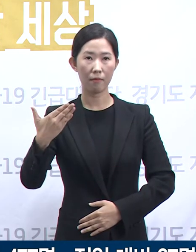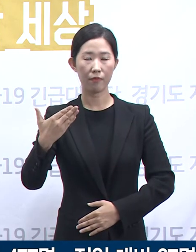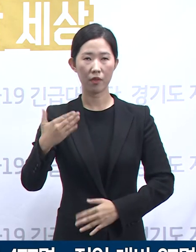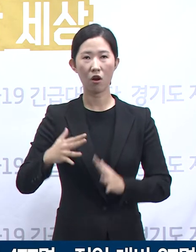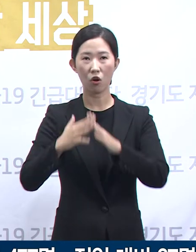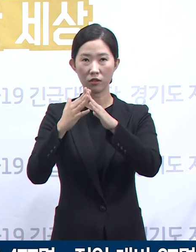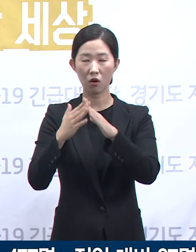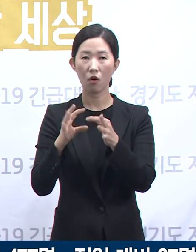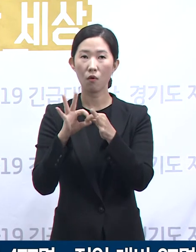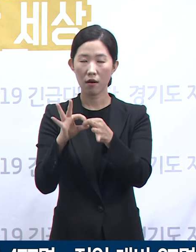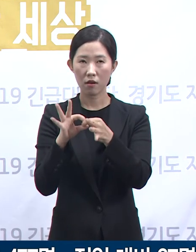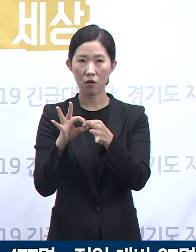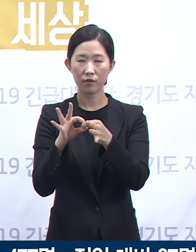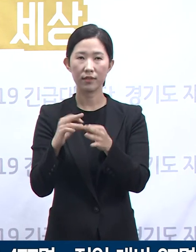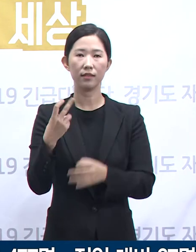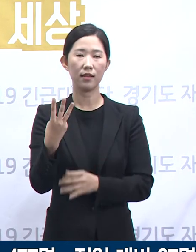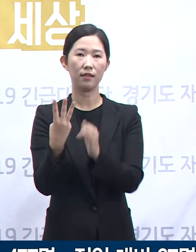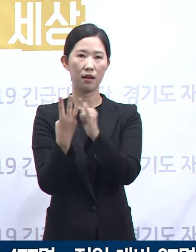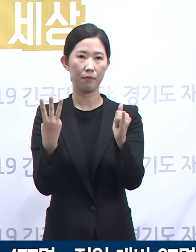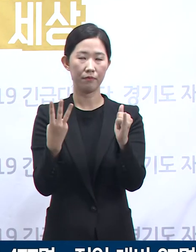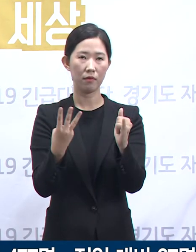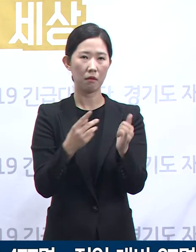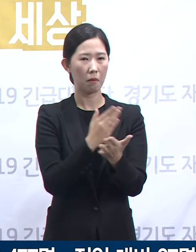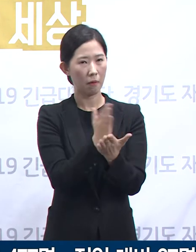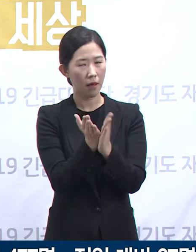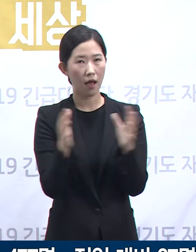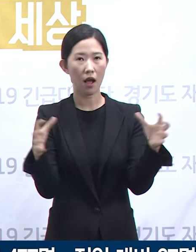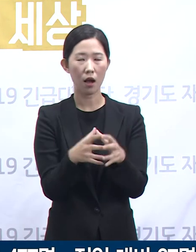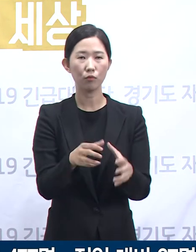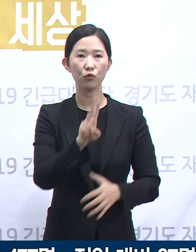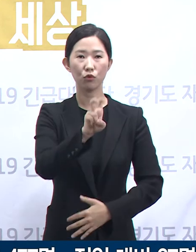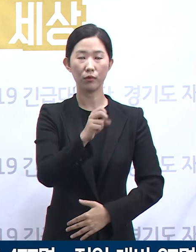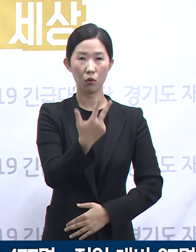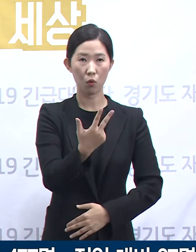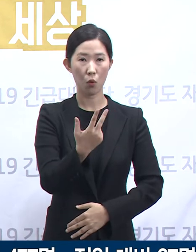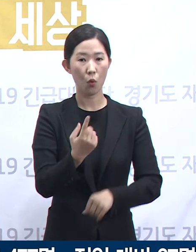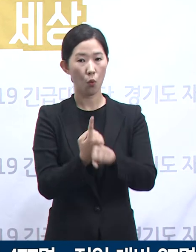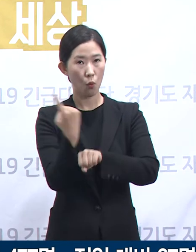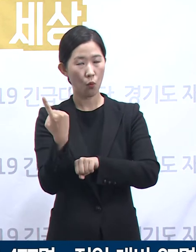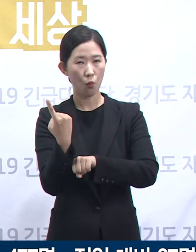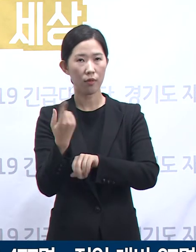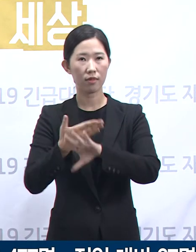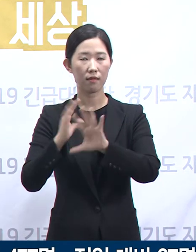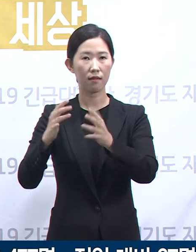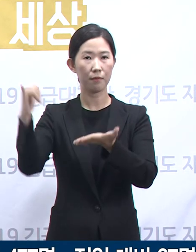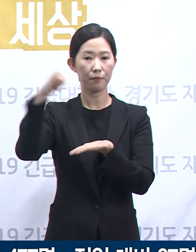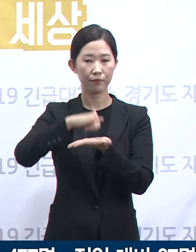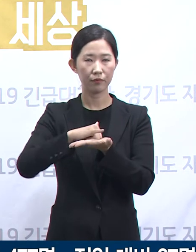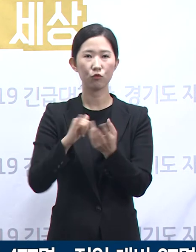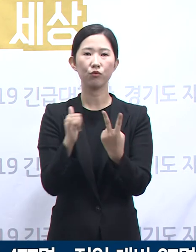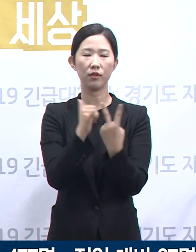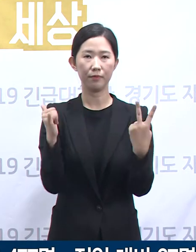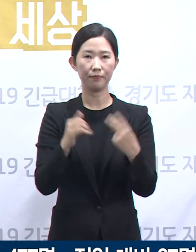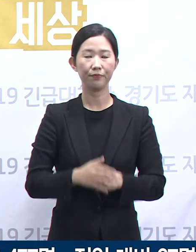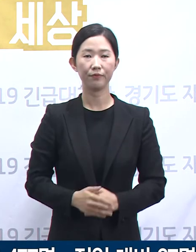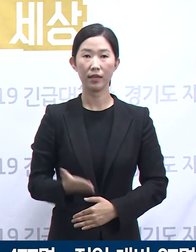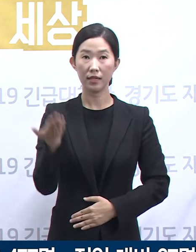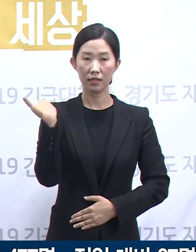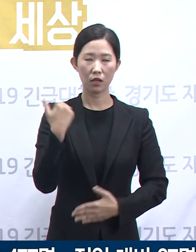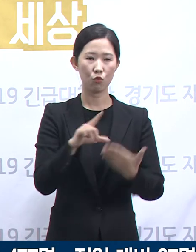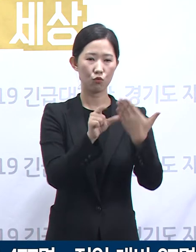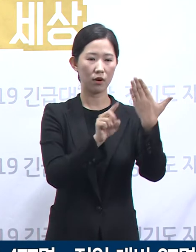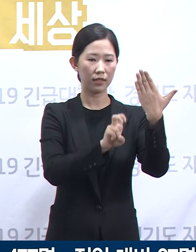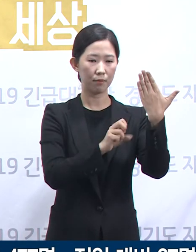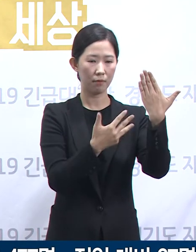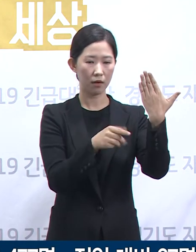27명이며 이 중 해외 유입 관련은 2명입니다. 지난 9월 28일부터 10월 4일까지